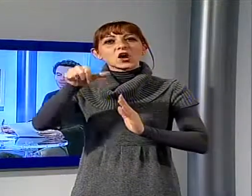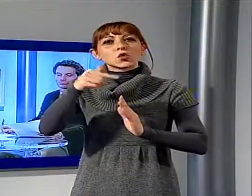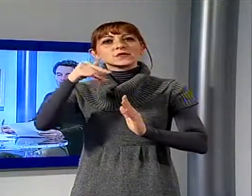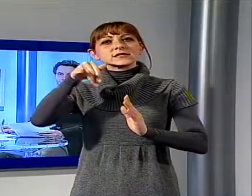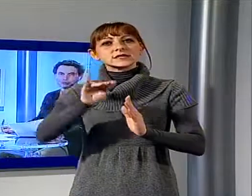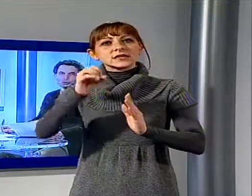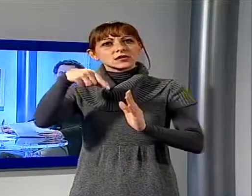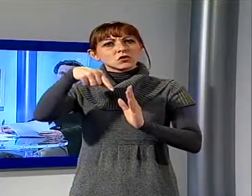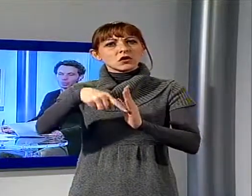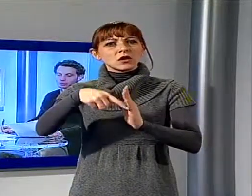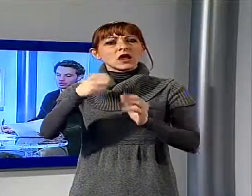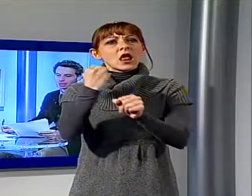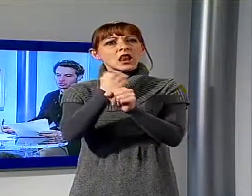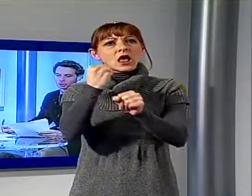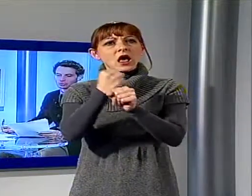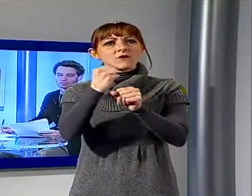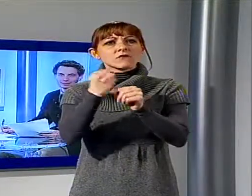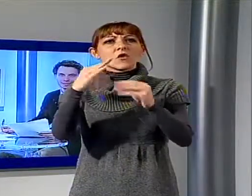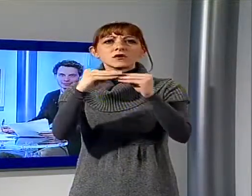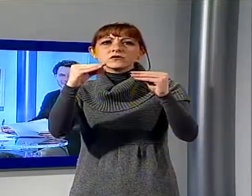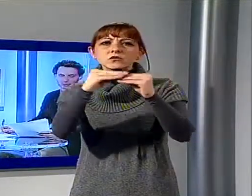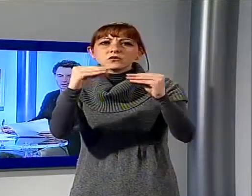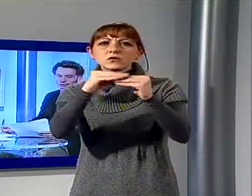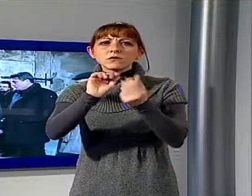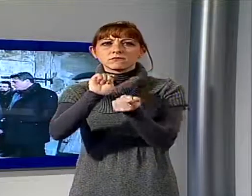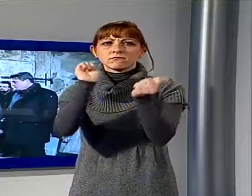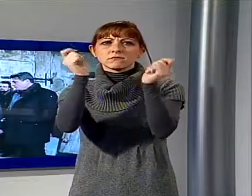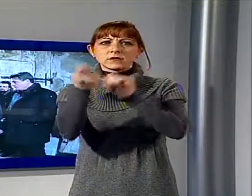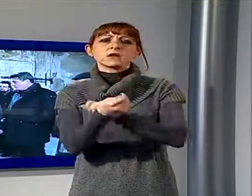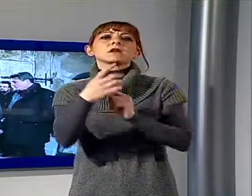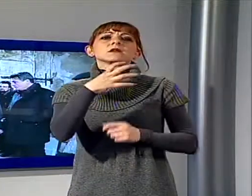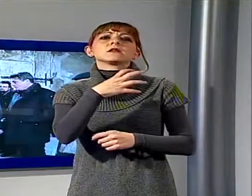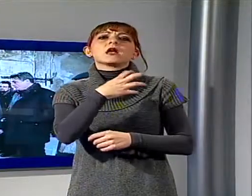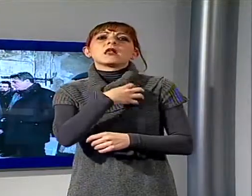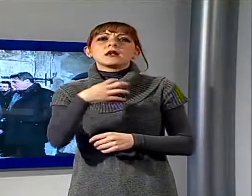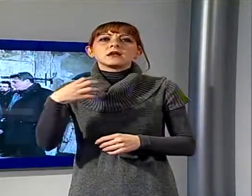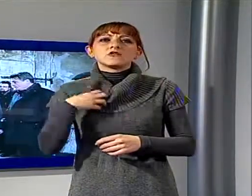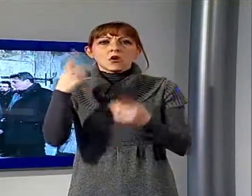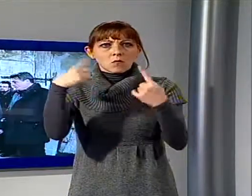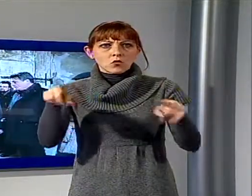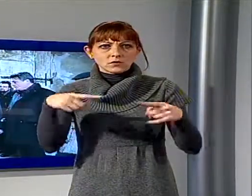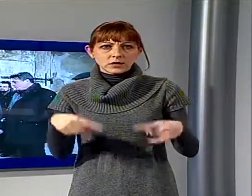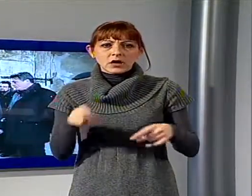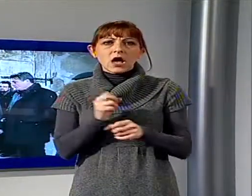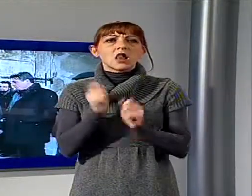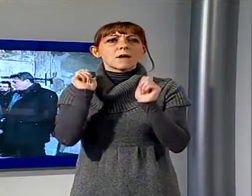partiranno a maggio. Lo ha annunciato oggi il Presidente della provincia Stefano Baccelli. Questa mattina ha effettuato un sopralluogo, lo vedete,